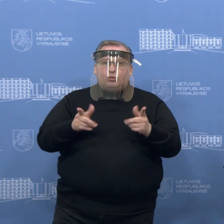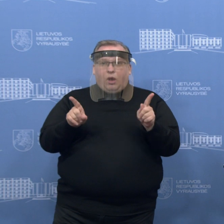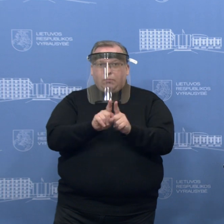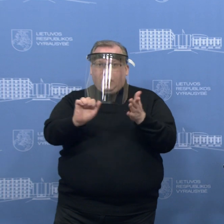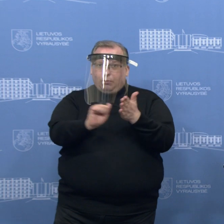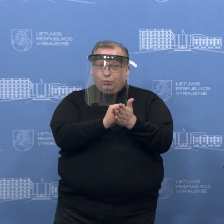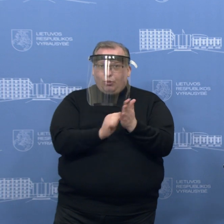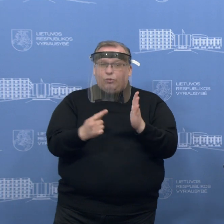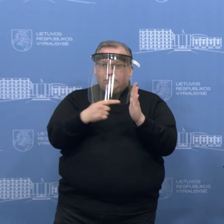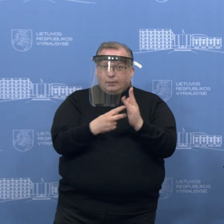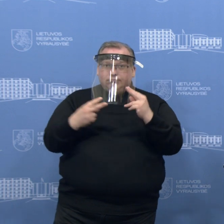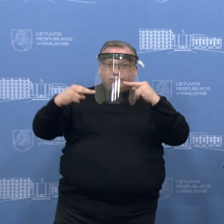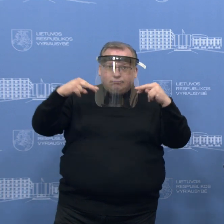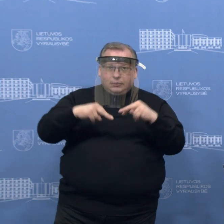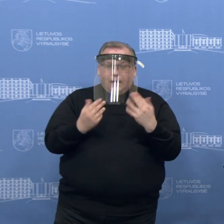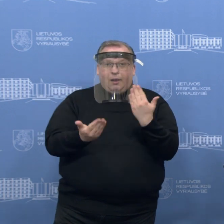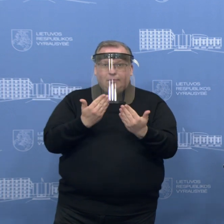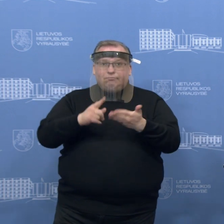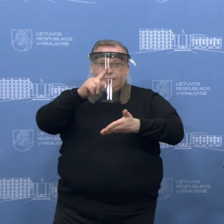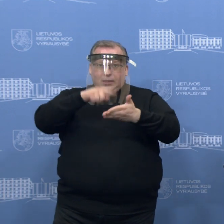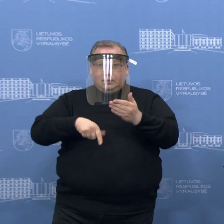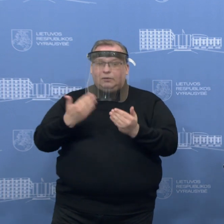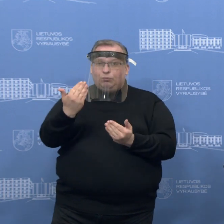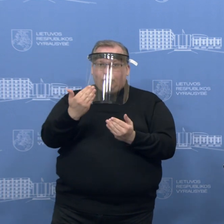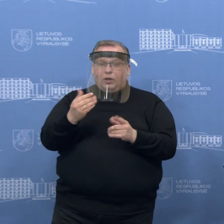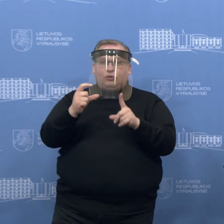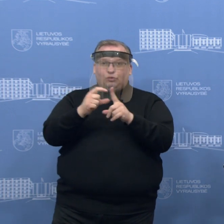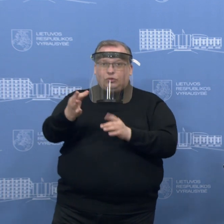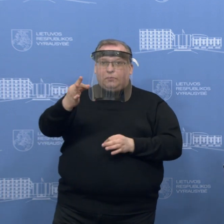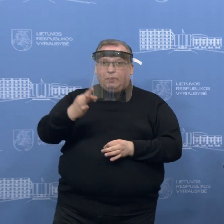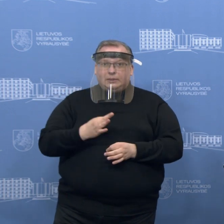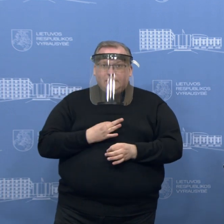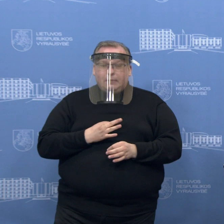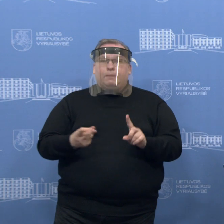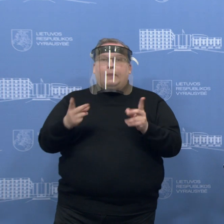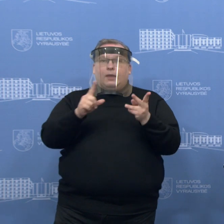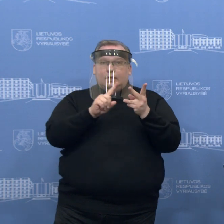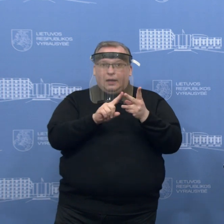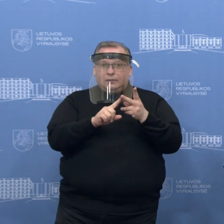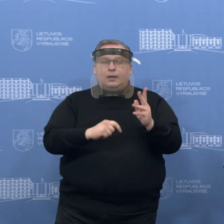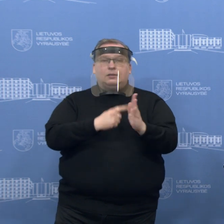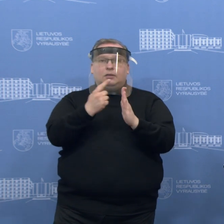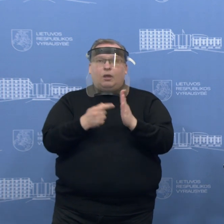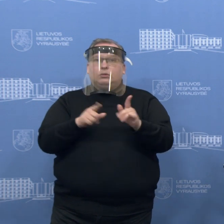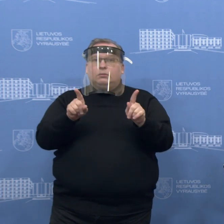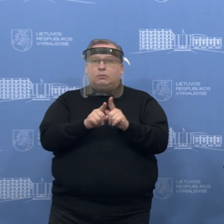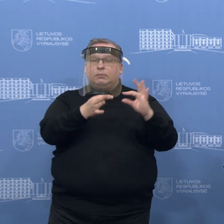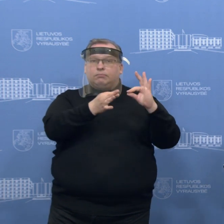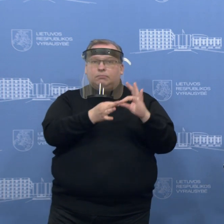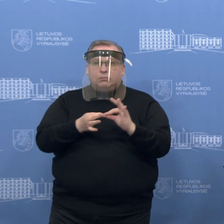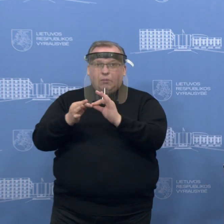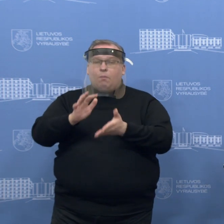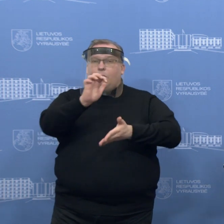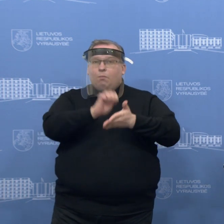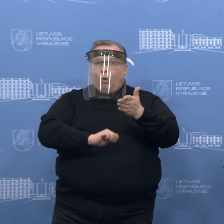dokumentus, ar tiesiog bus pasitikima žondžiu žmonių? Ir antra klausimo pusė yra susijusi su